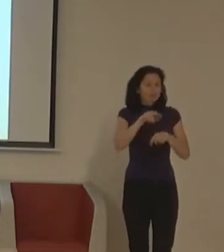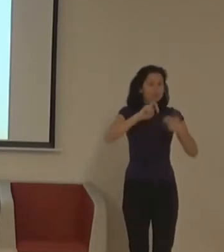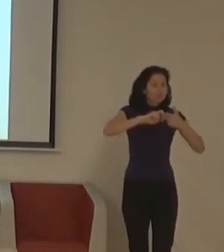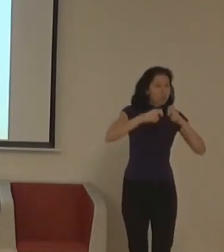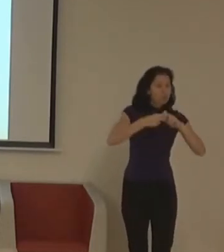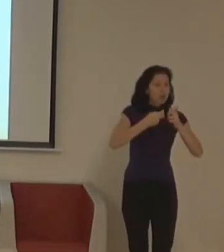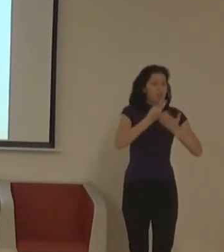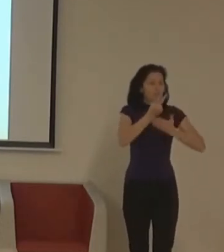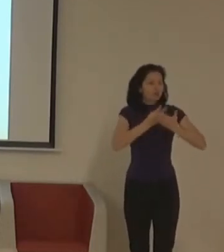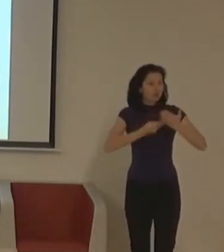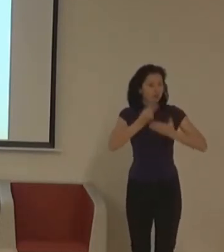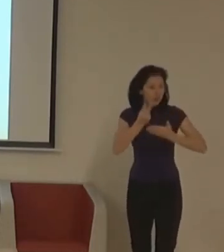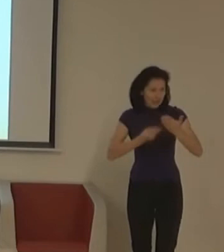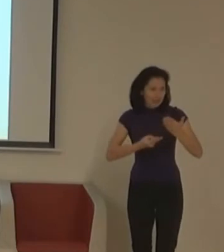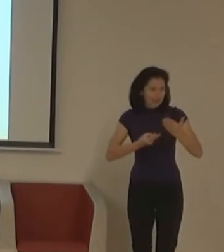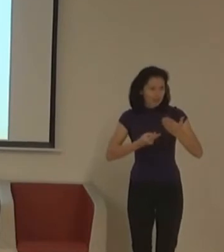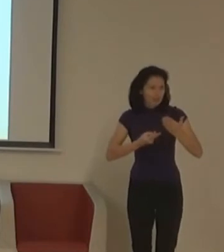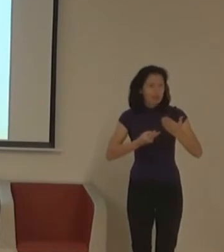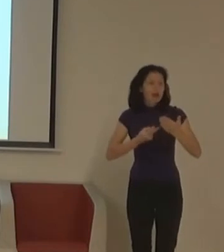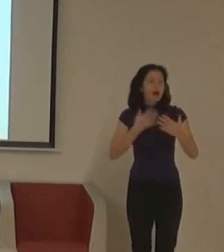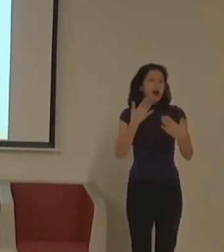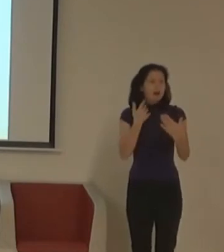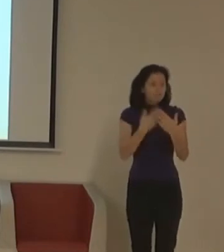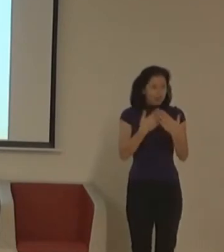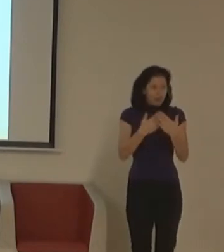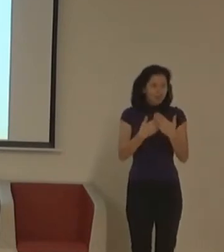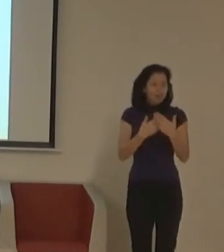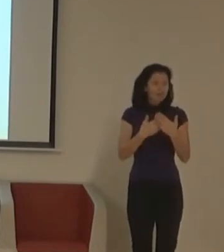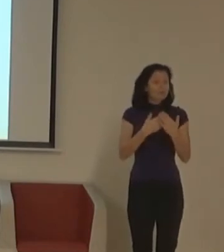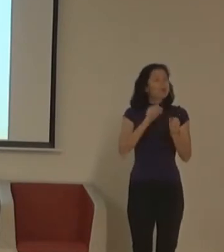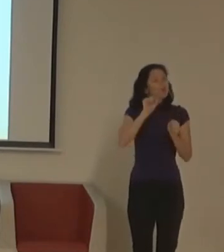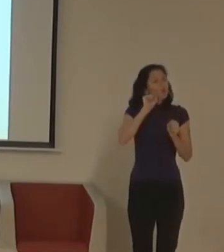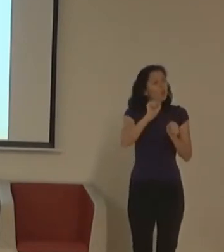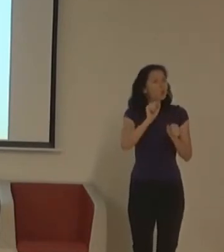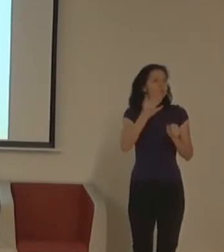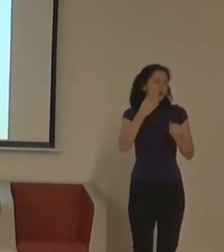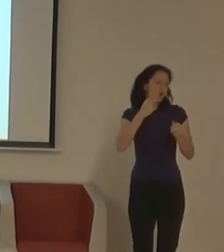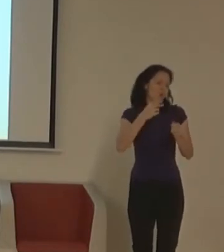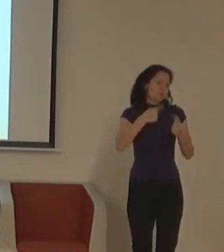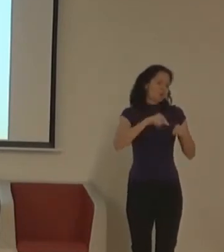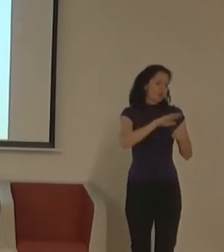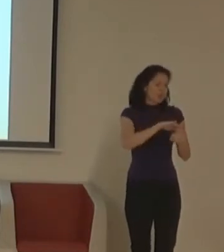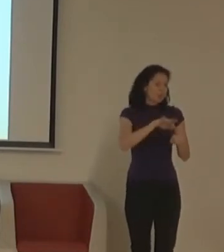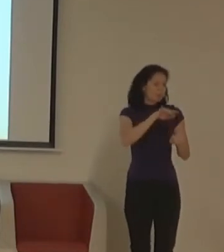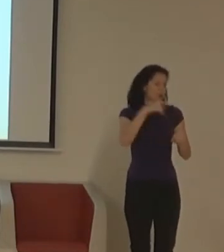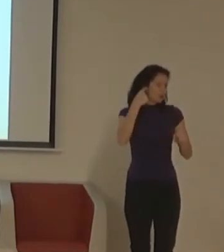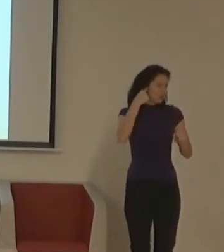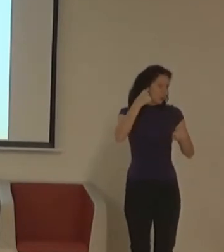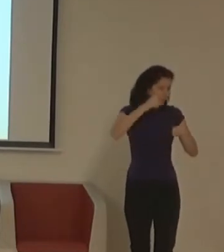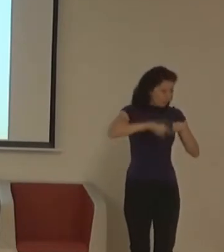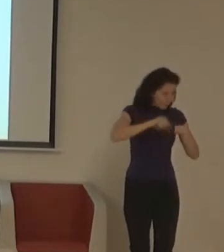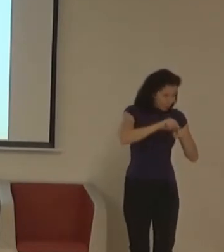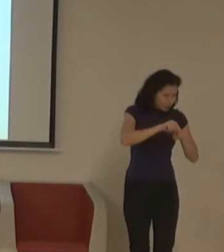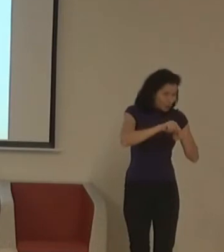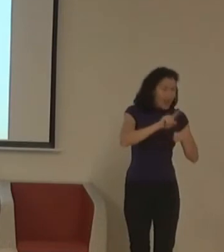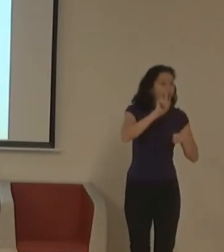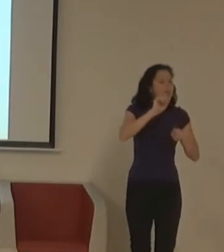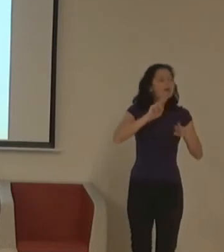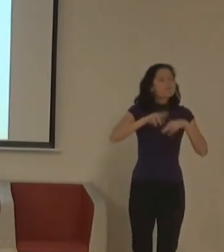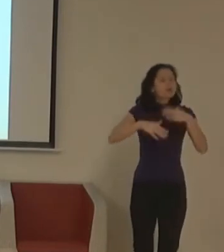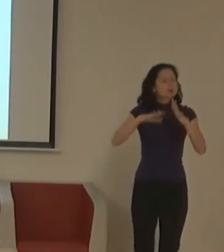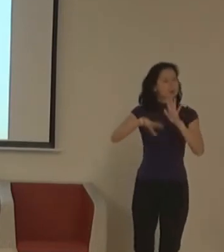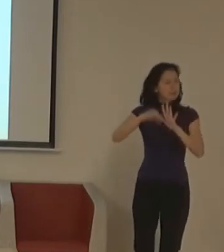a podstatně se ukázalo, že řešení, který je zamýšlený pro děti, který neslyší, může být hodně zajímavý pro děti, který mají třeba po ruchu pozornosti s hyperaktivitou